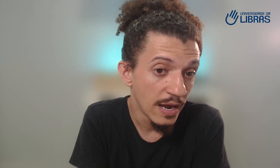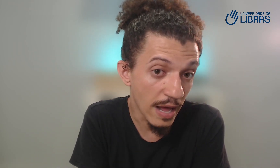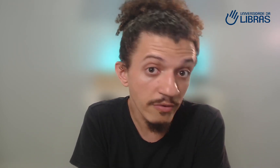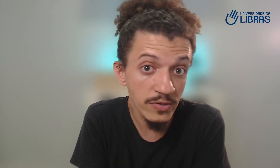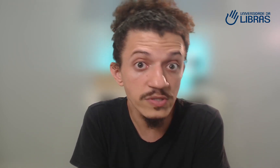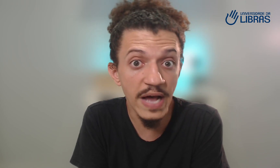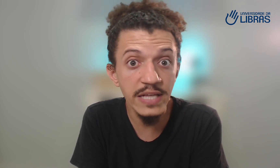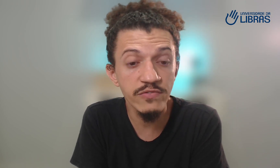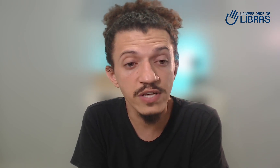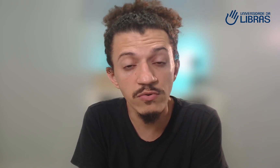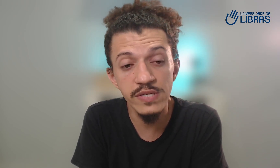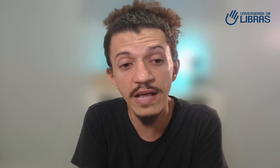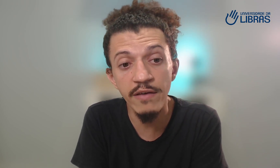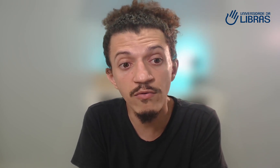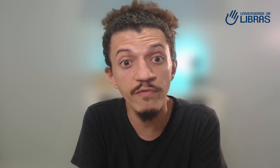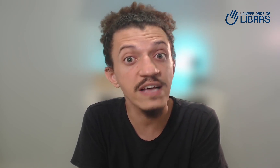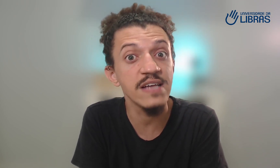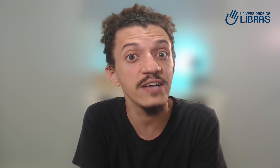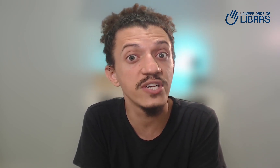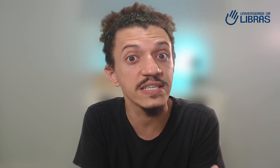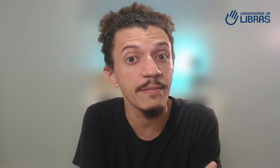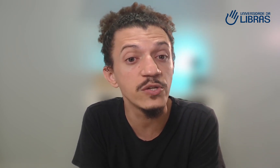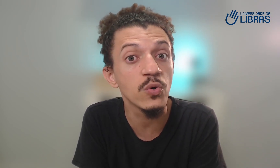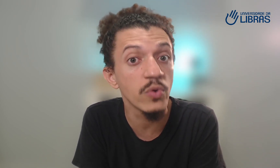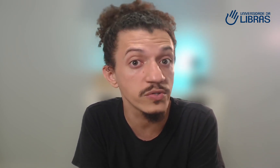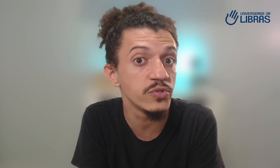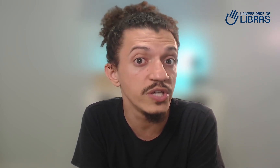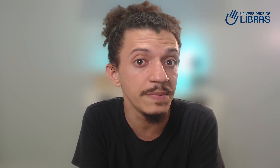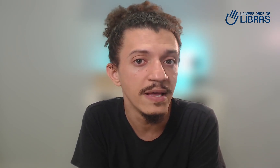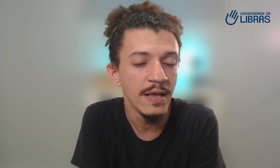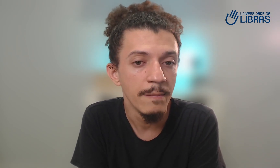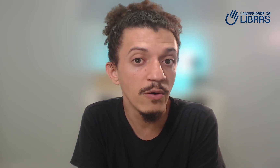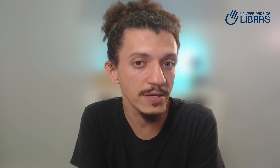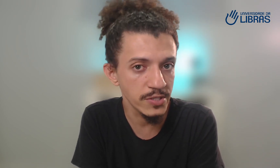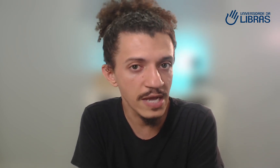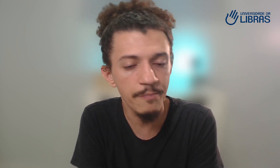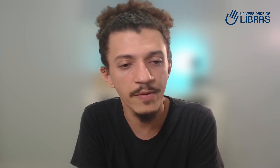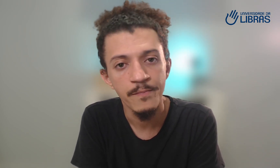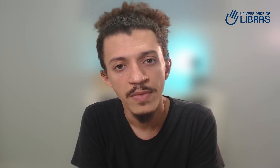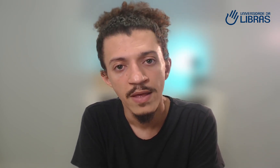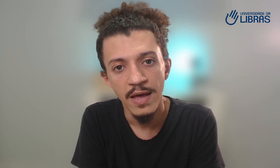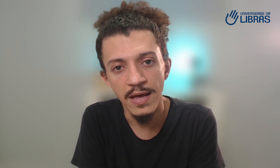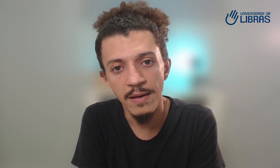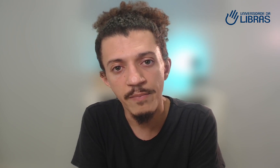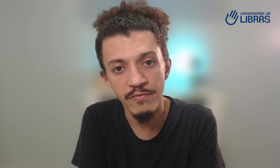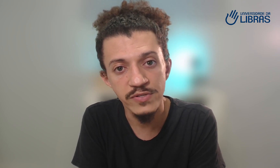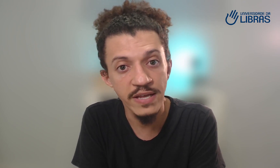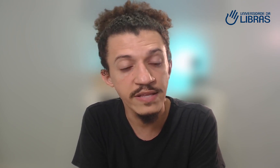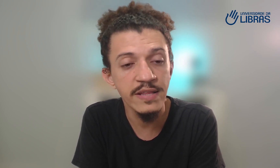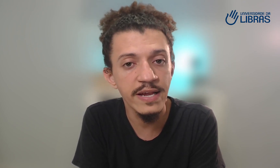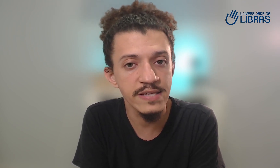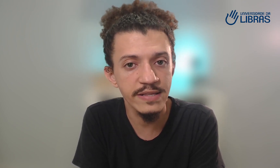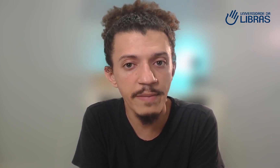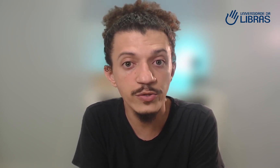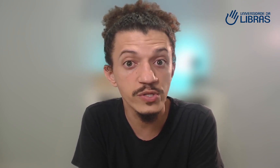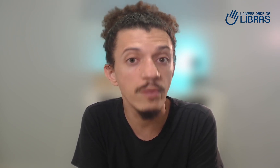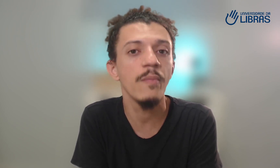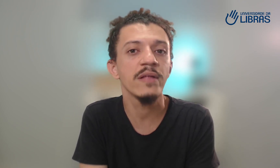lá no nosso site, você consegue conversar diretamente com o nosso time pelo WhatsApp para você entender exatamente o seu momento